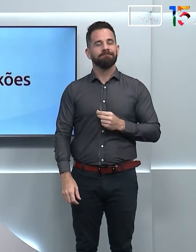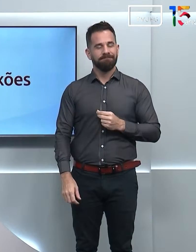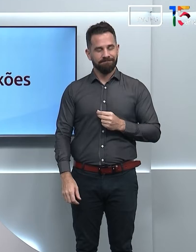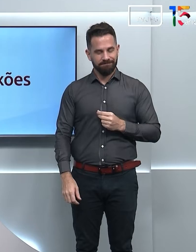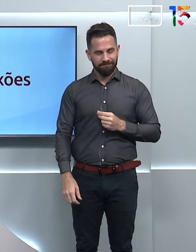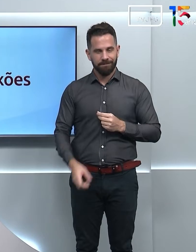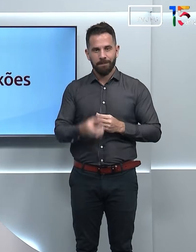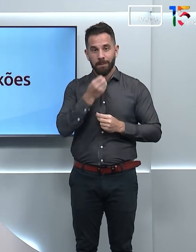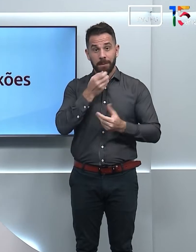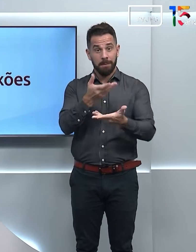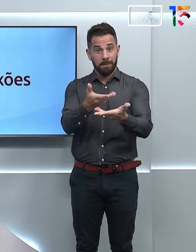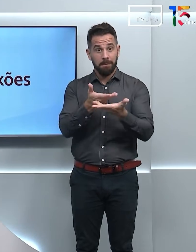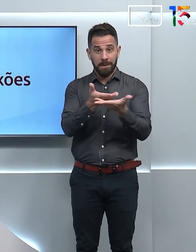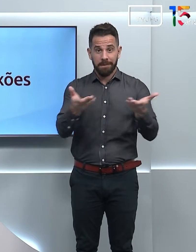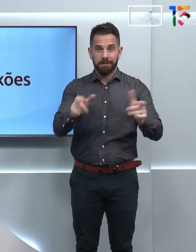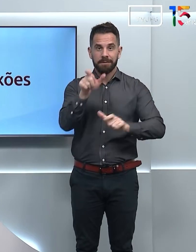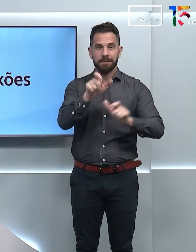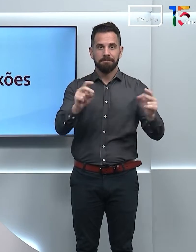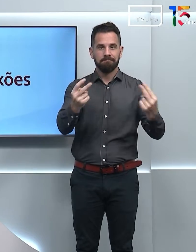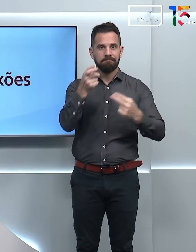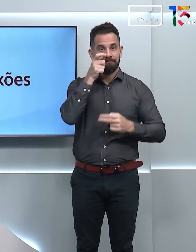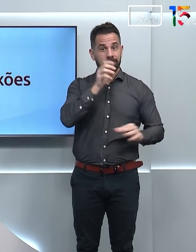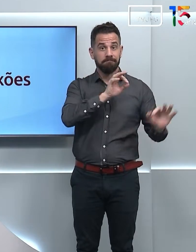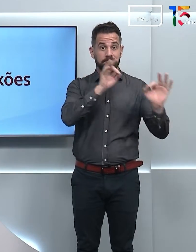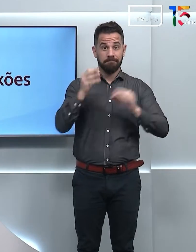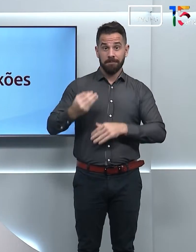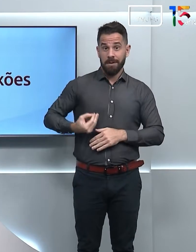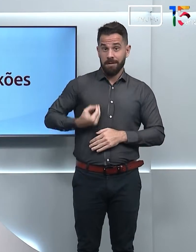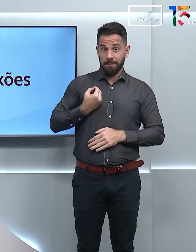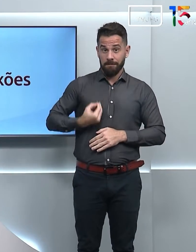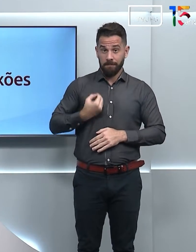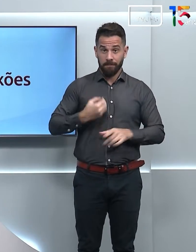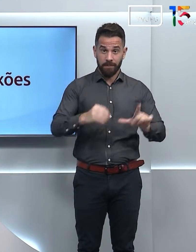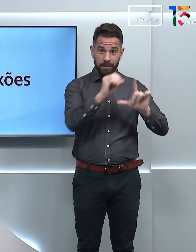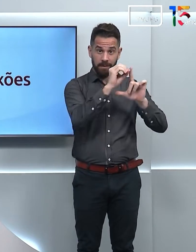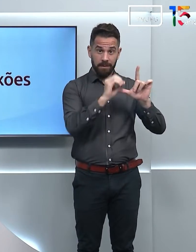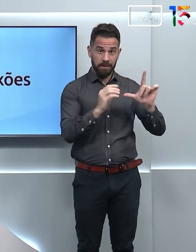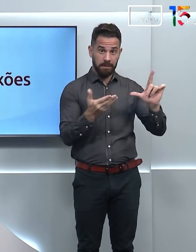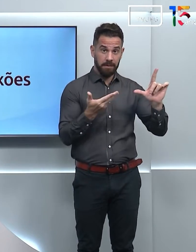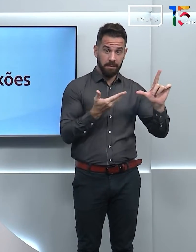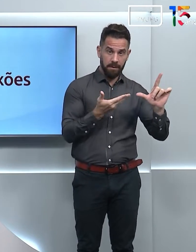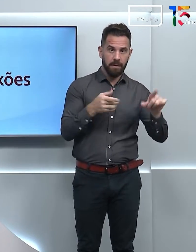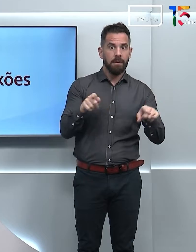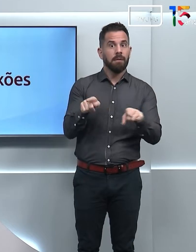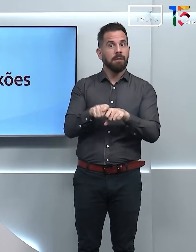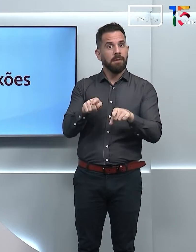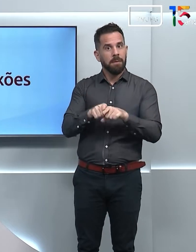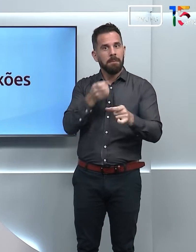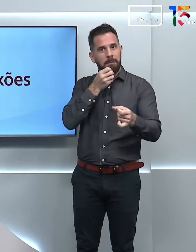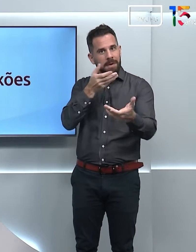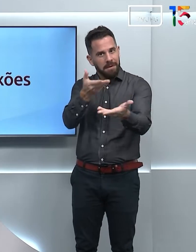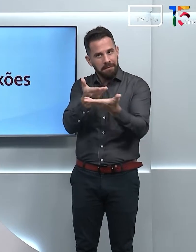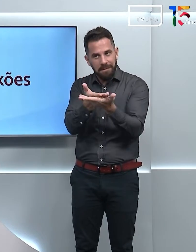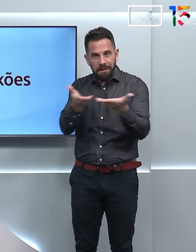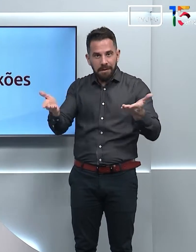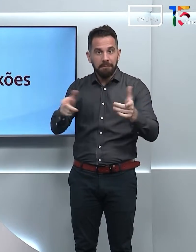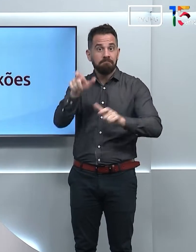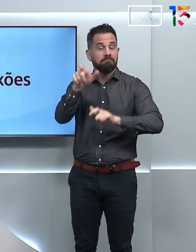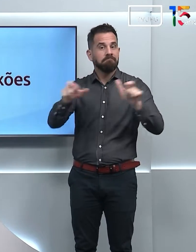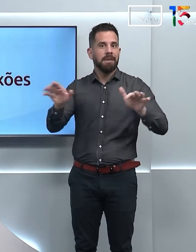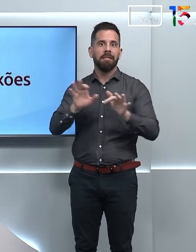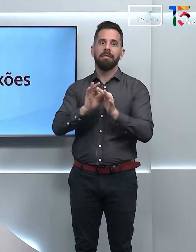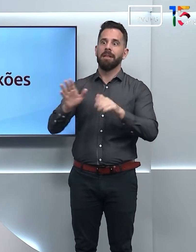Seja bem-vindo e bem-vindo você que nos assiste pela TV UFG. E bem-vinda e bem-vindo também